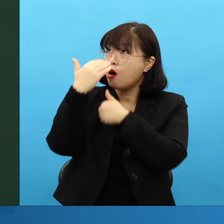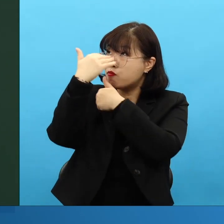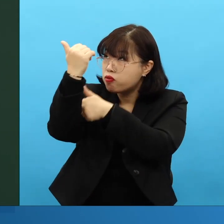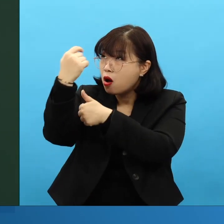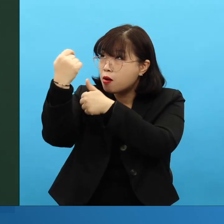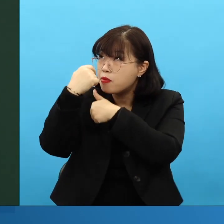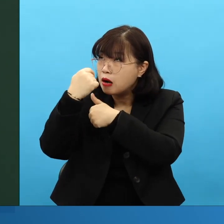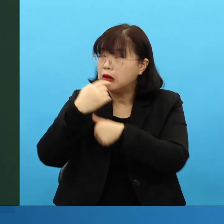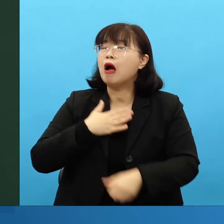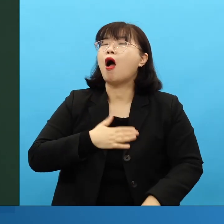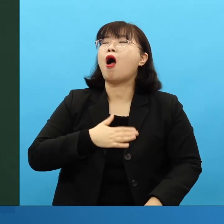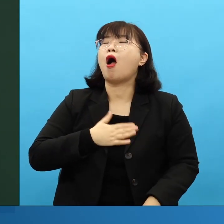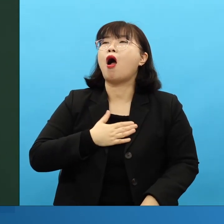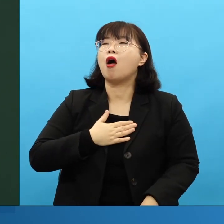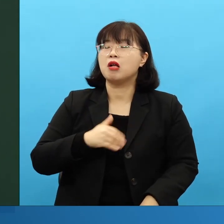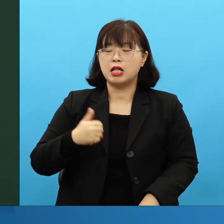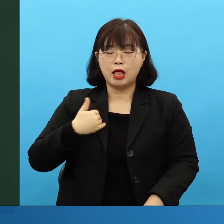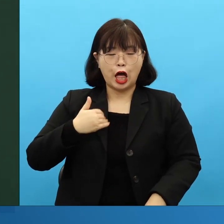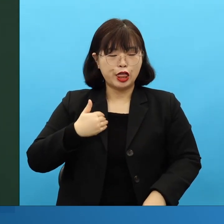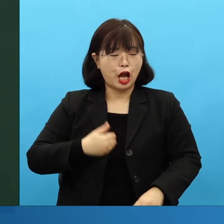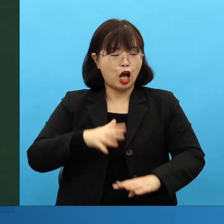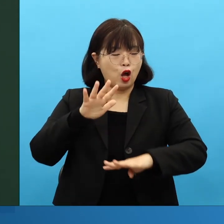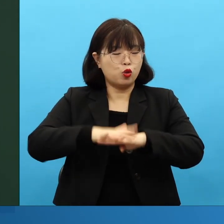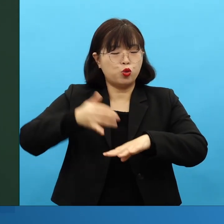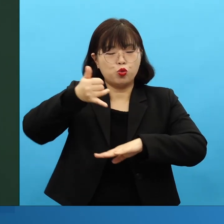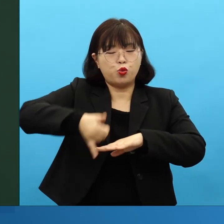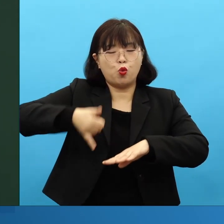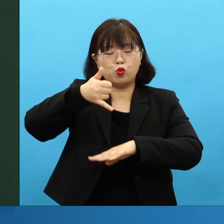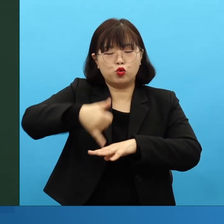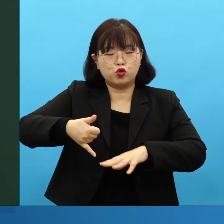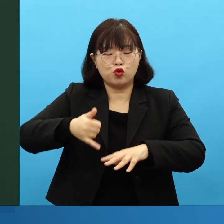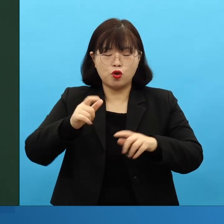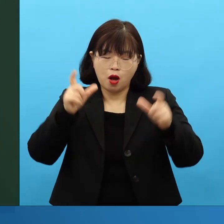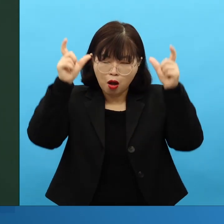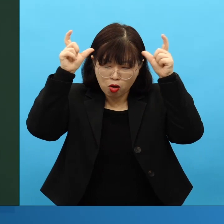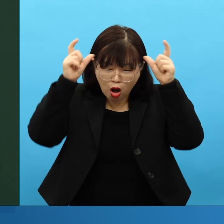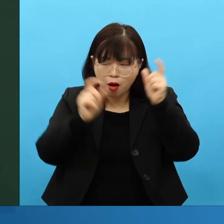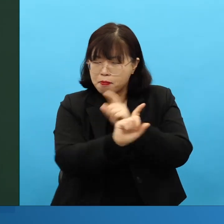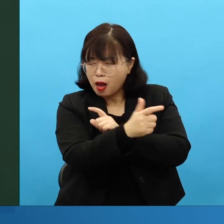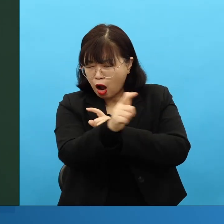농부로 있었는데, 그보다 더 중요한 것은, 엘리사의 가정과 교육입니다.